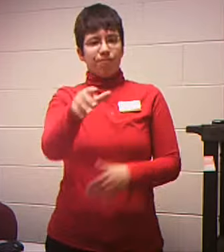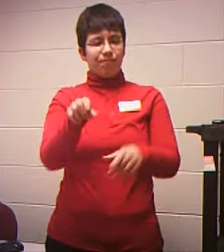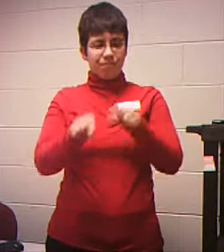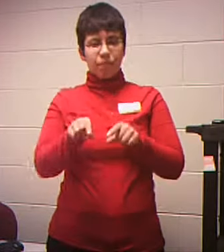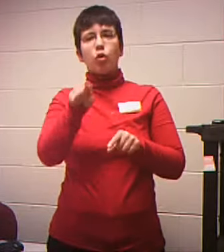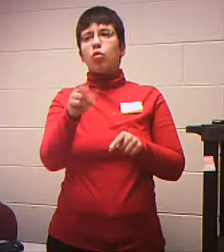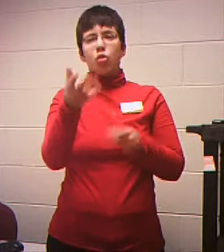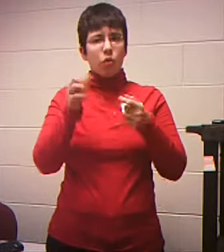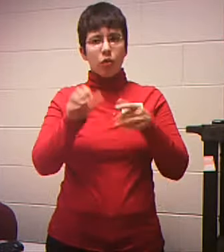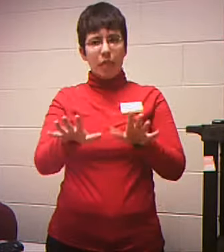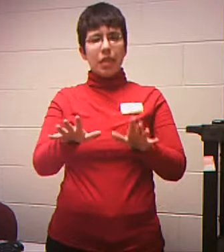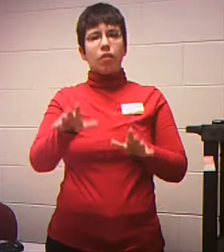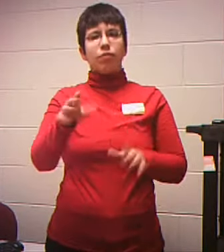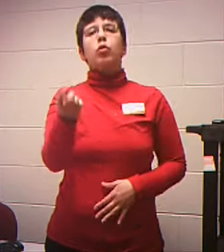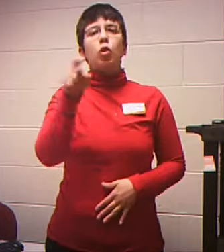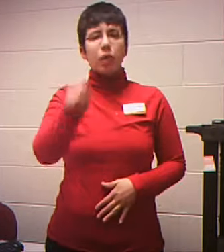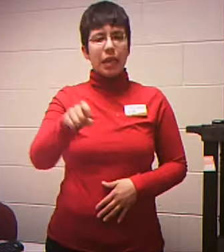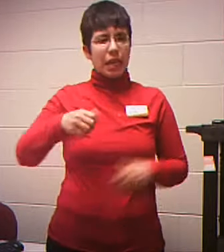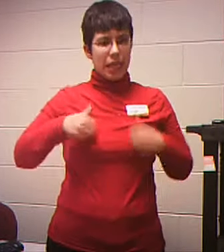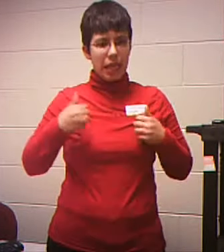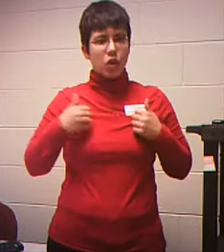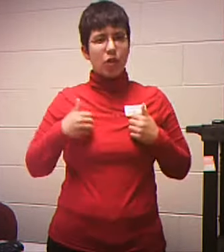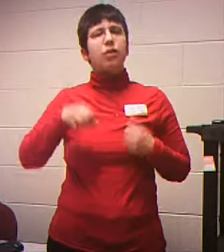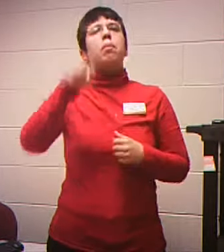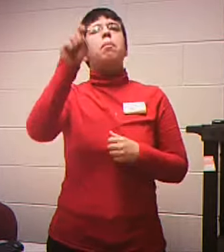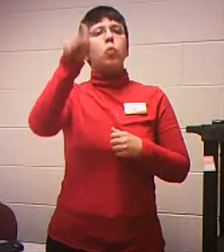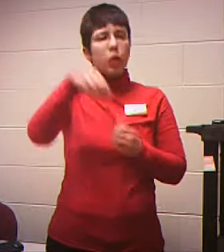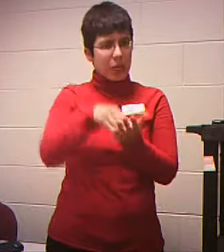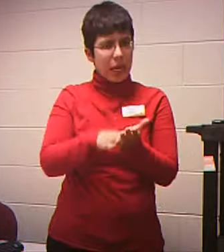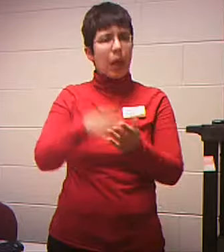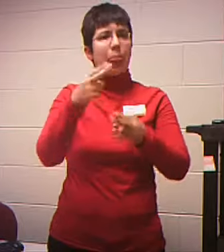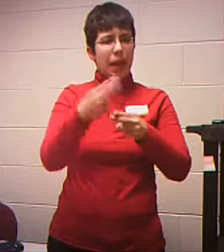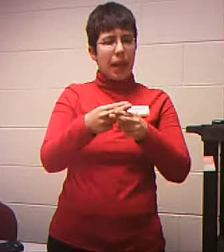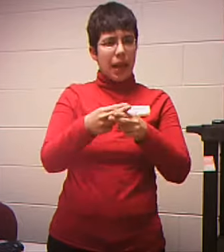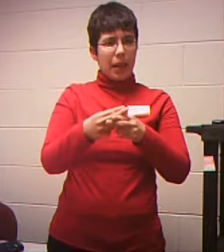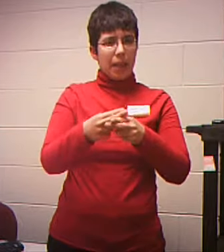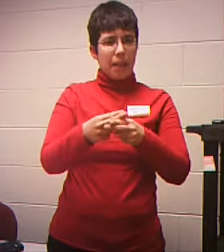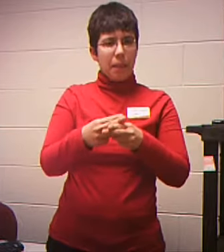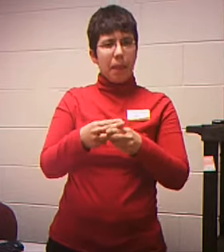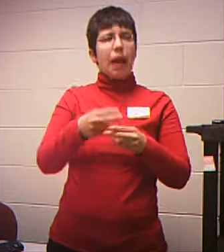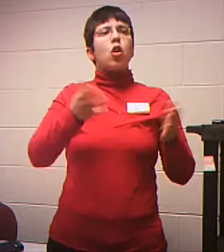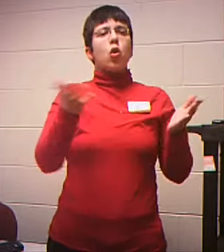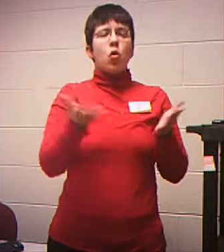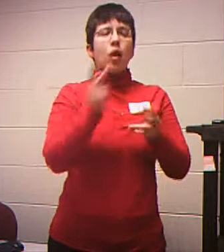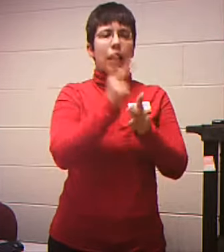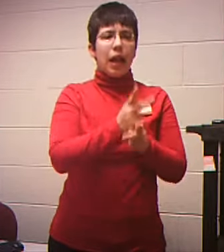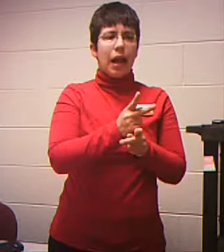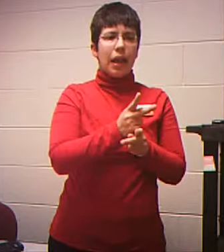Accounts that you Have You can put down There Mutual funds Or savings account Whatever the